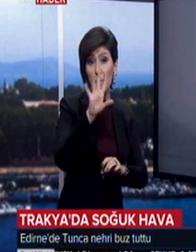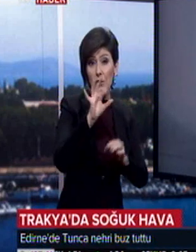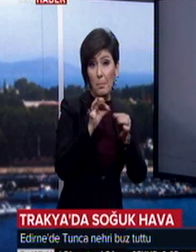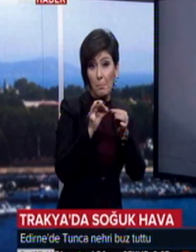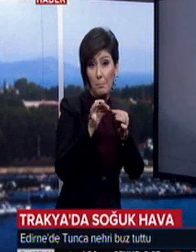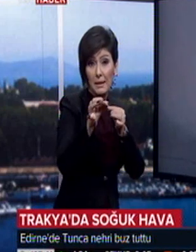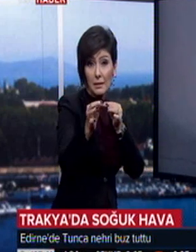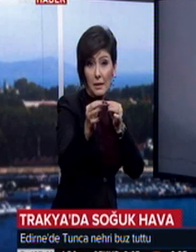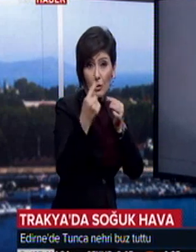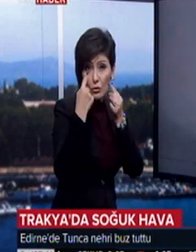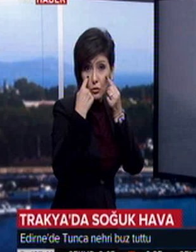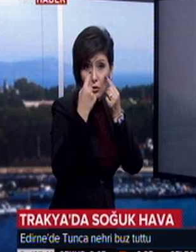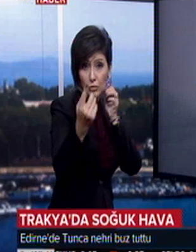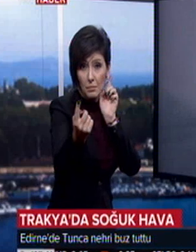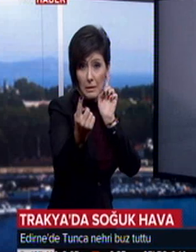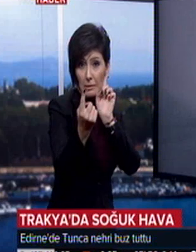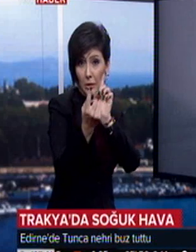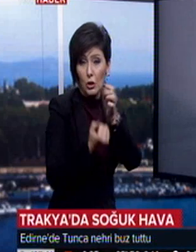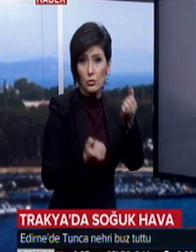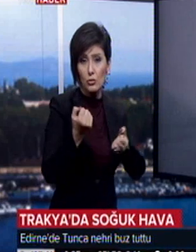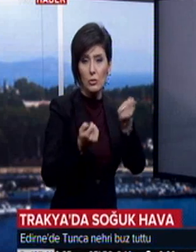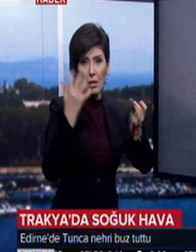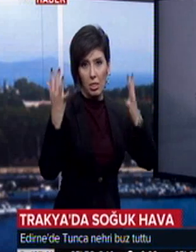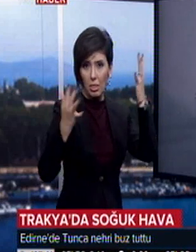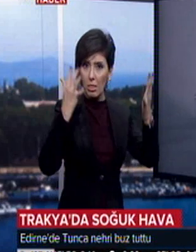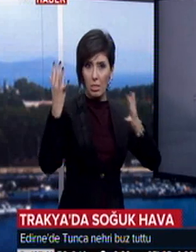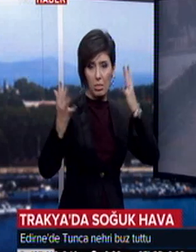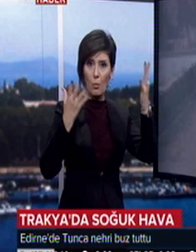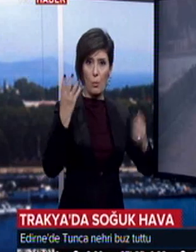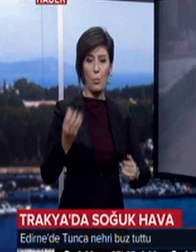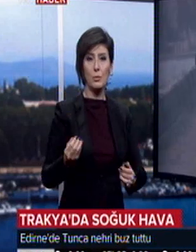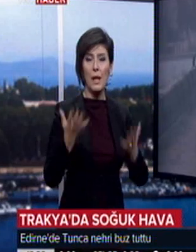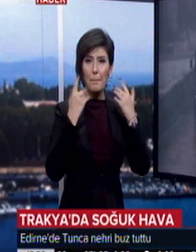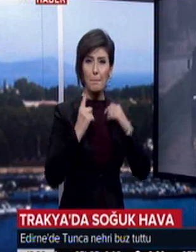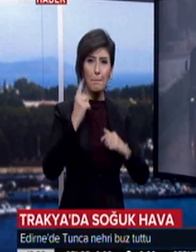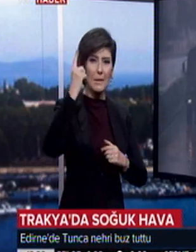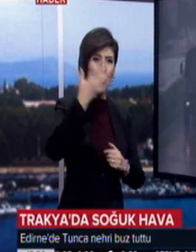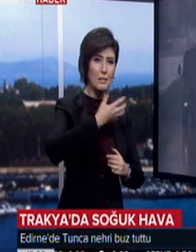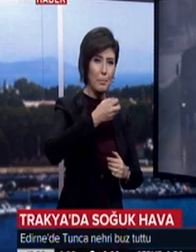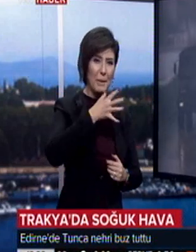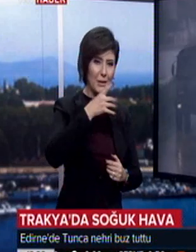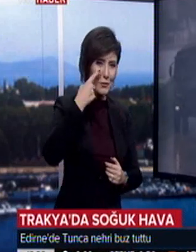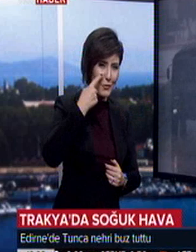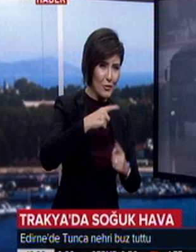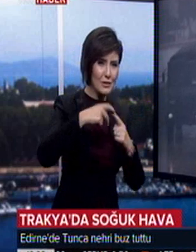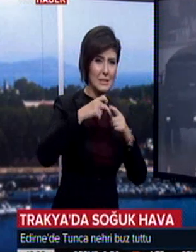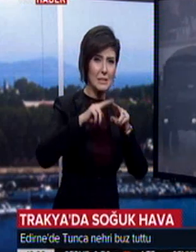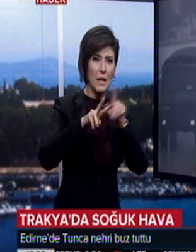düşen görüş mesafesi sürücülerin işi zorlaştırdı. Meteorolojiden alınan diye göre Trakya'da soğuk hava